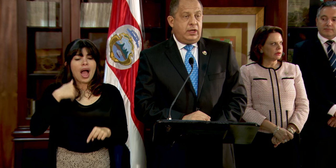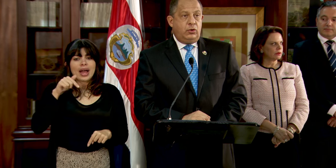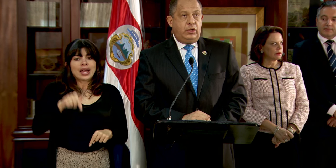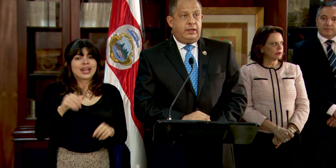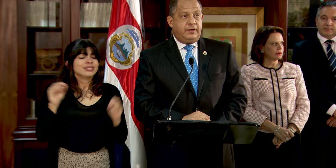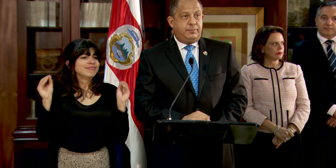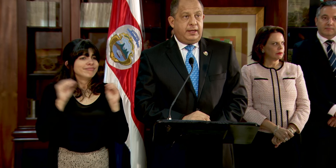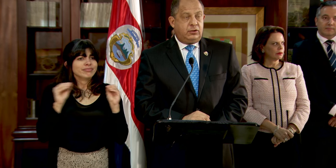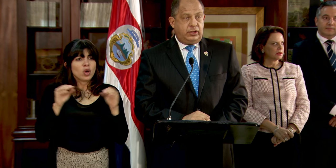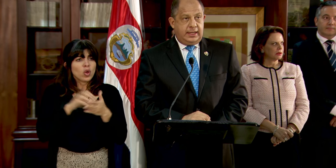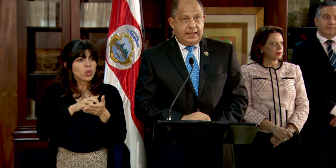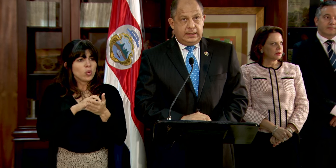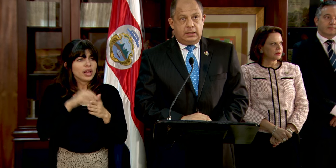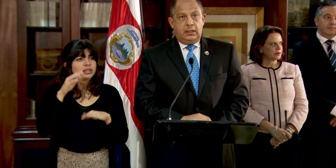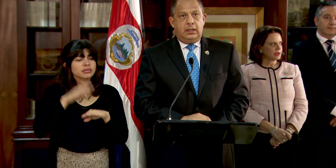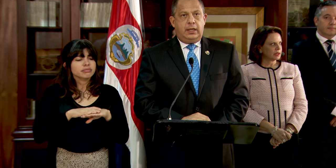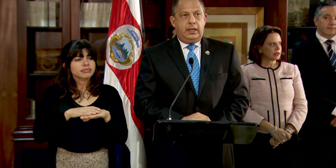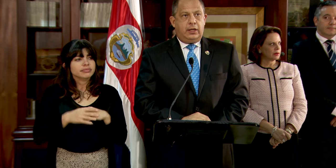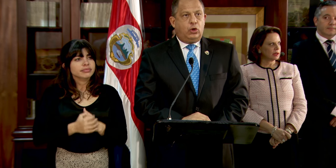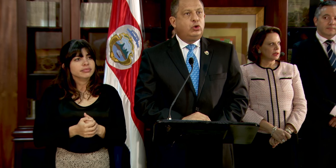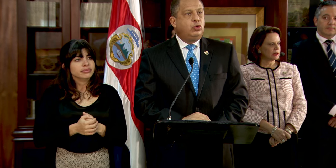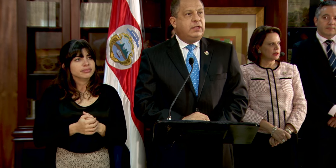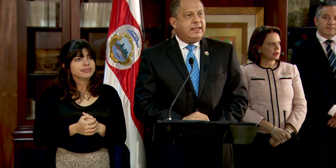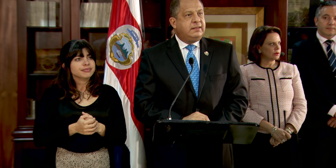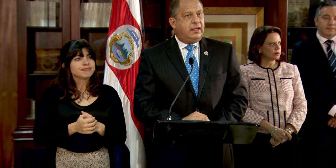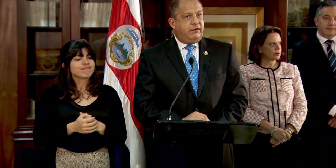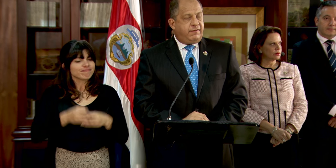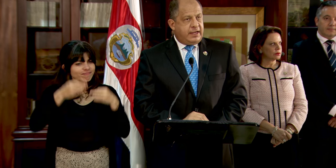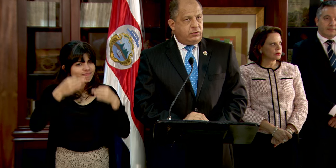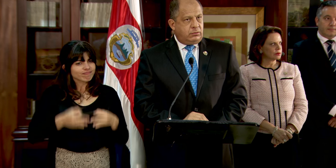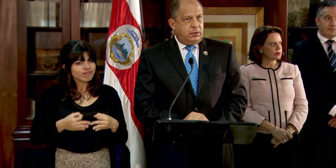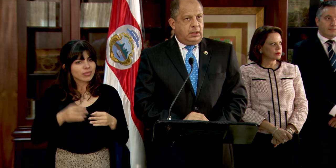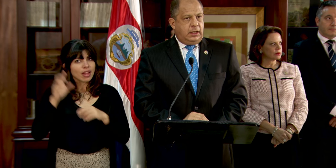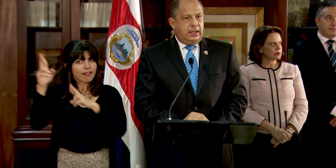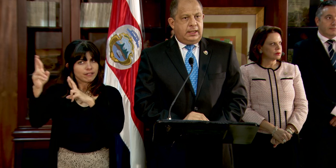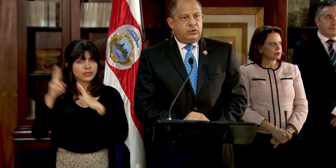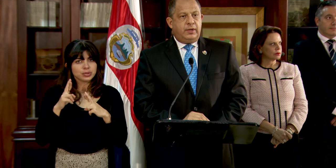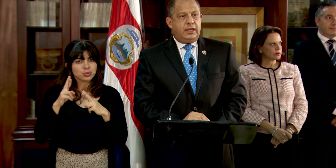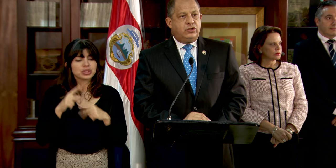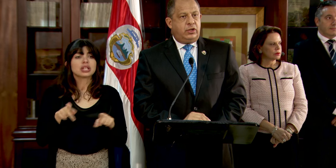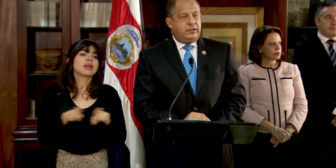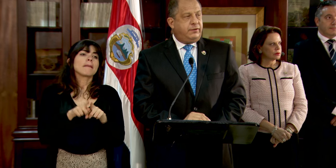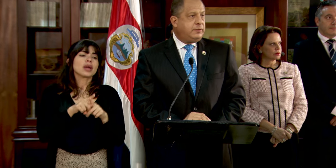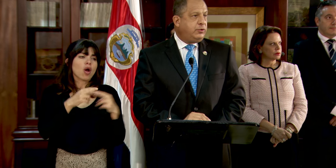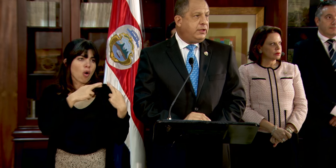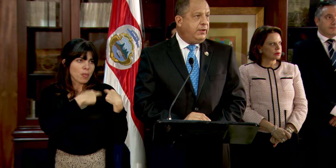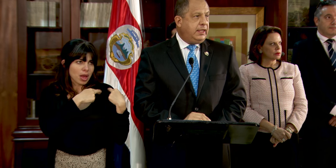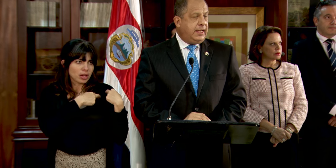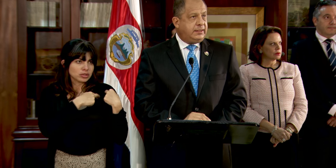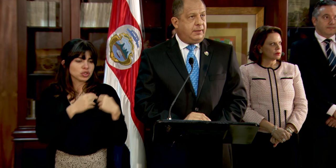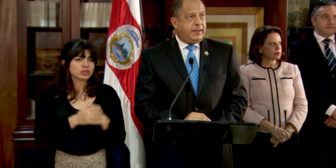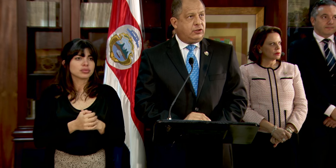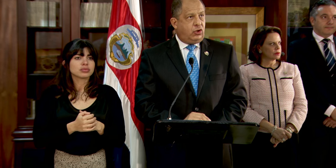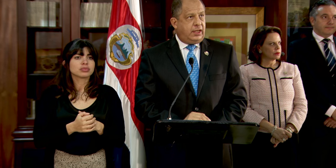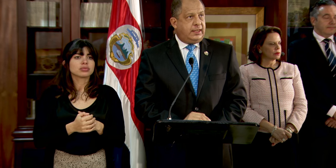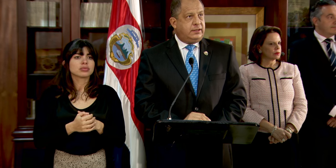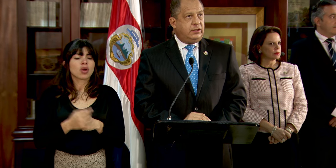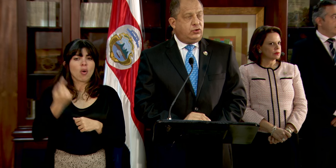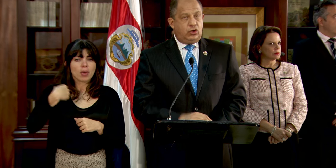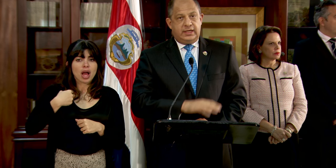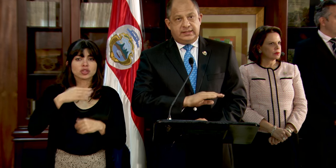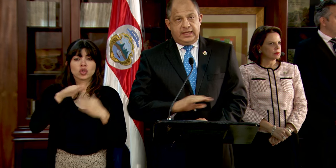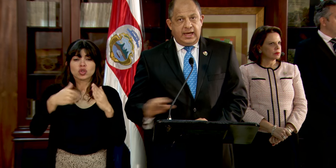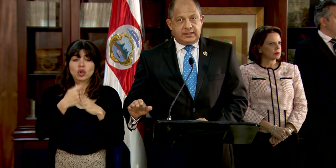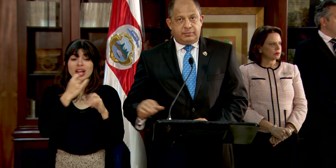ninguna duda respecto de la contundencia del fallo y de las obligaciones y responsabilidades que para todas